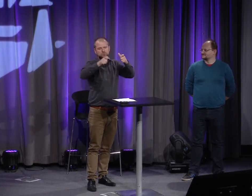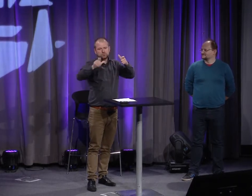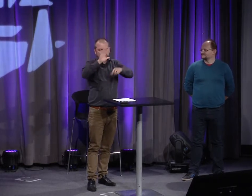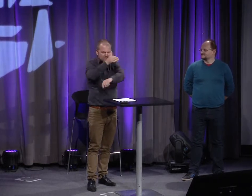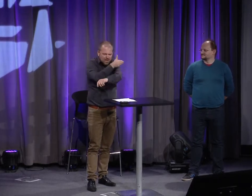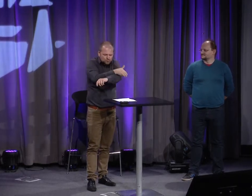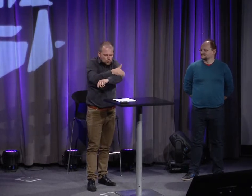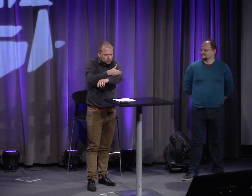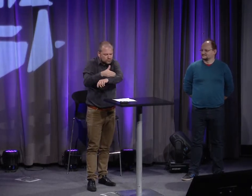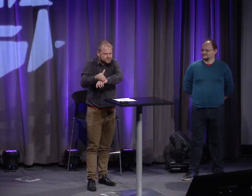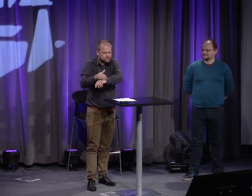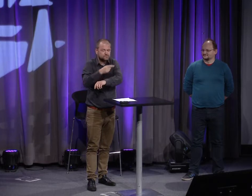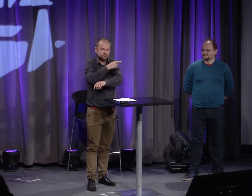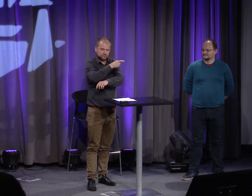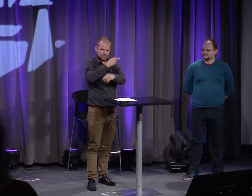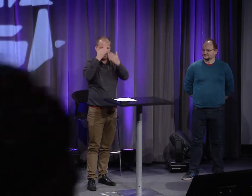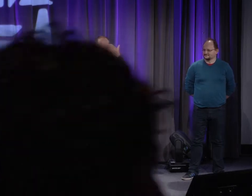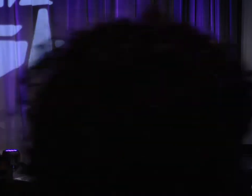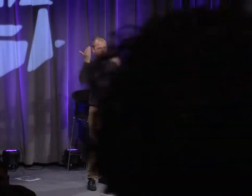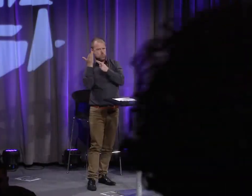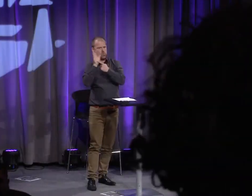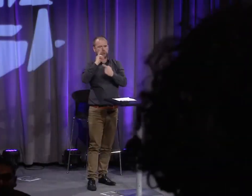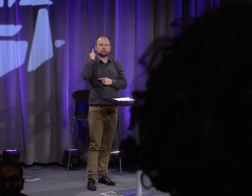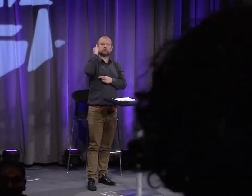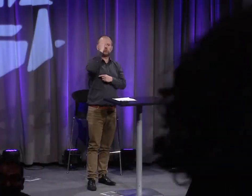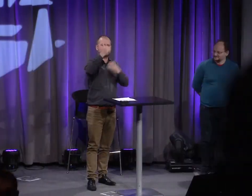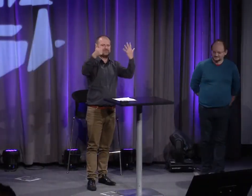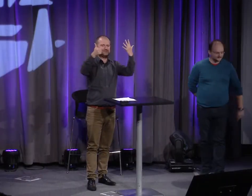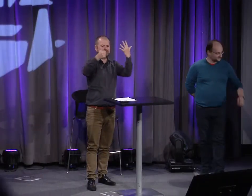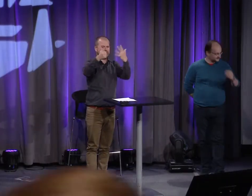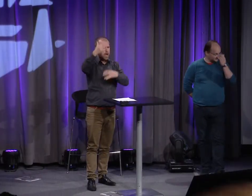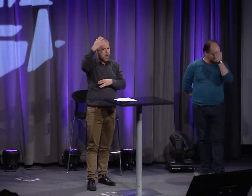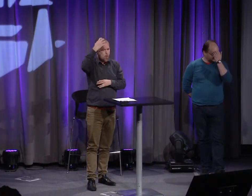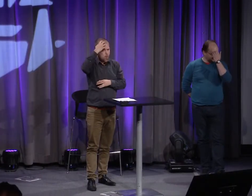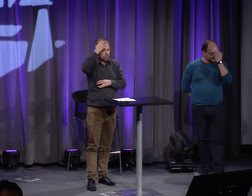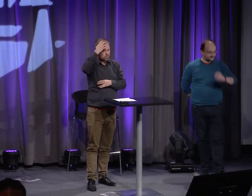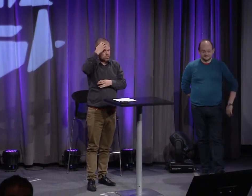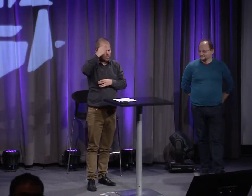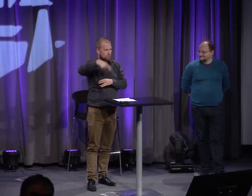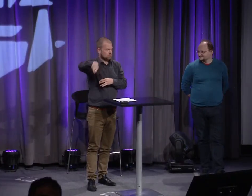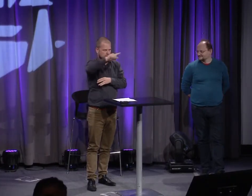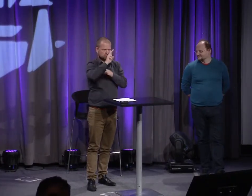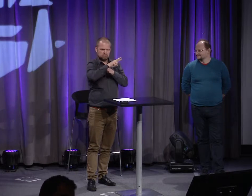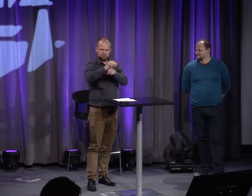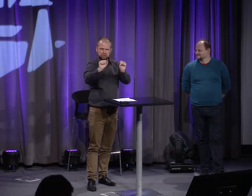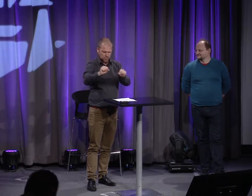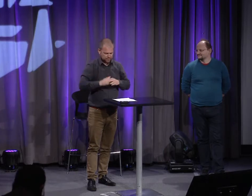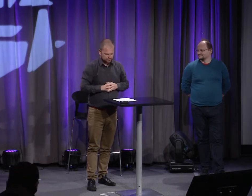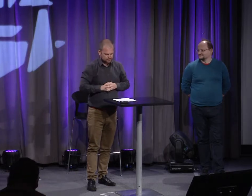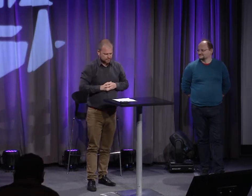Institut National d'Archéologie, qui présente cette exposition jusqu'au 6 août prochain. Vous aurez